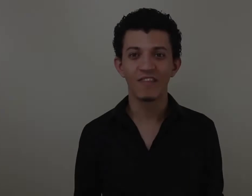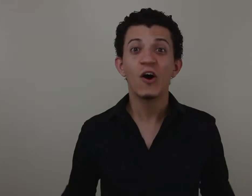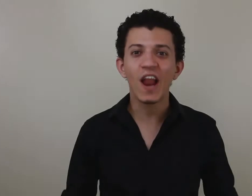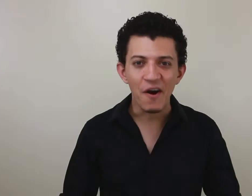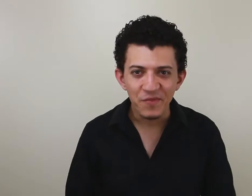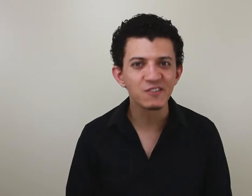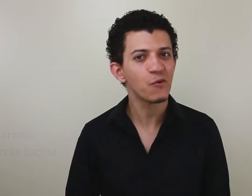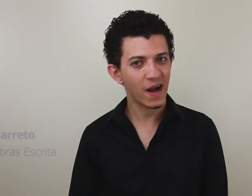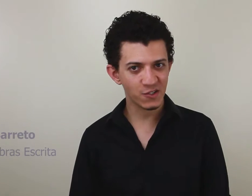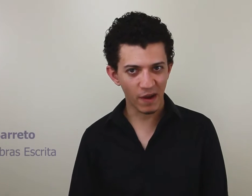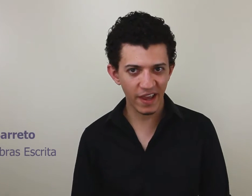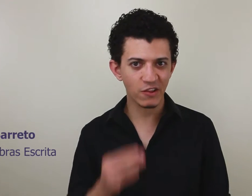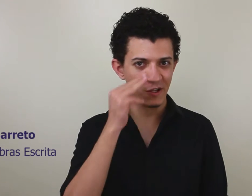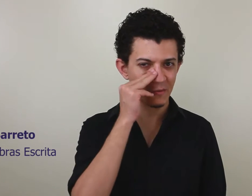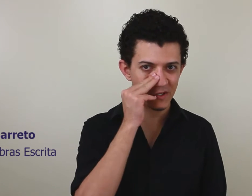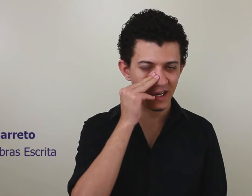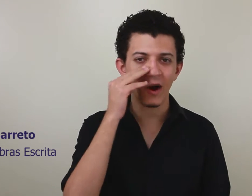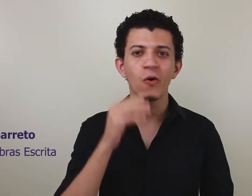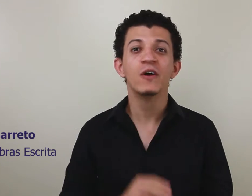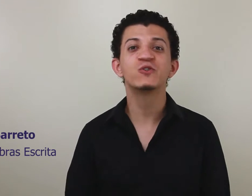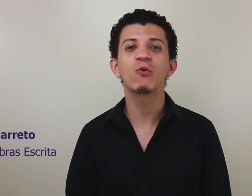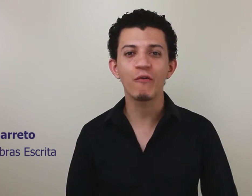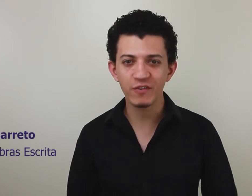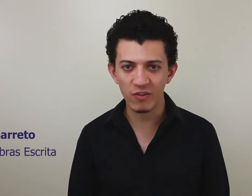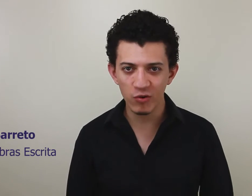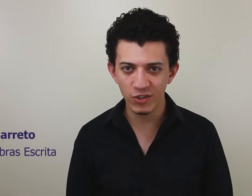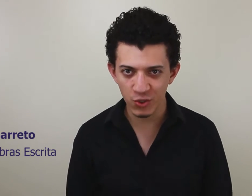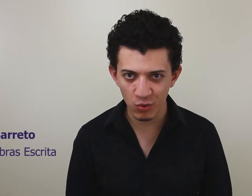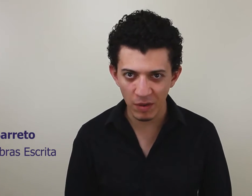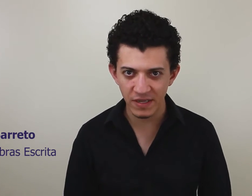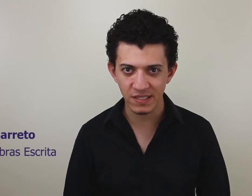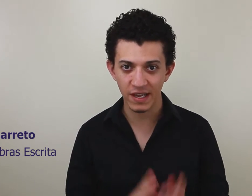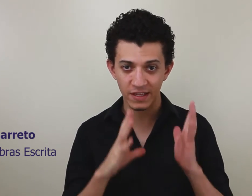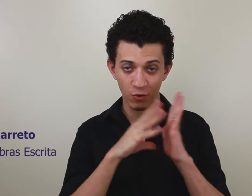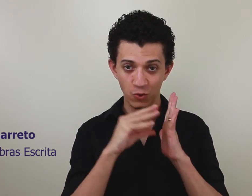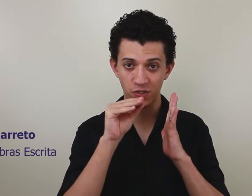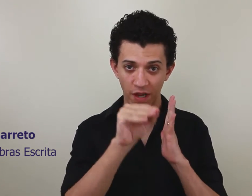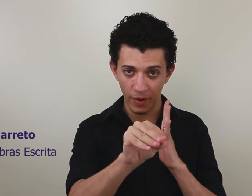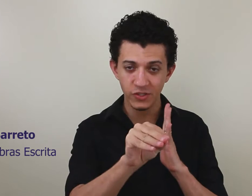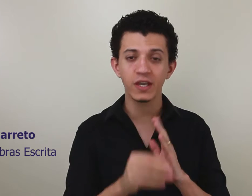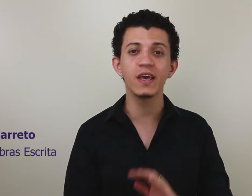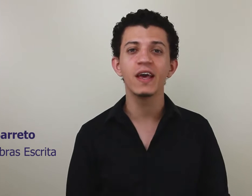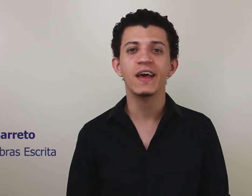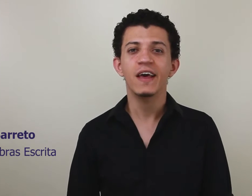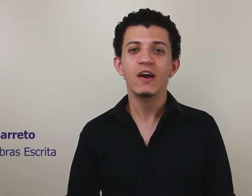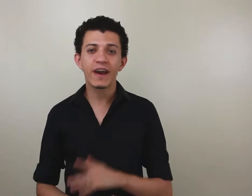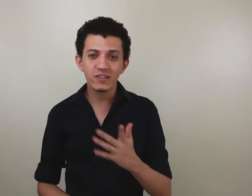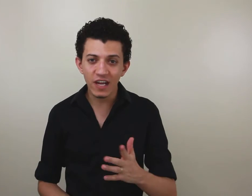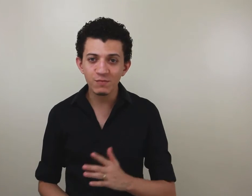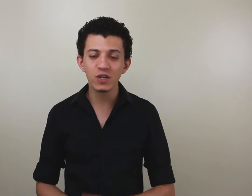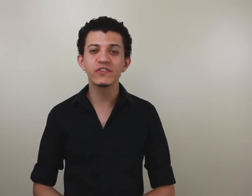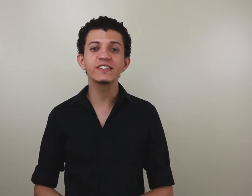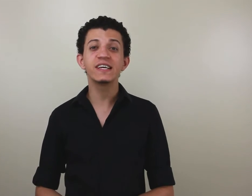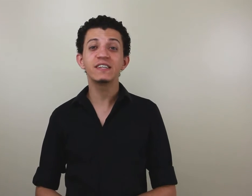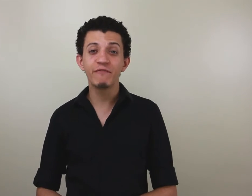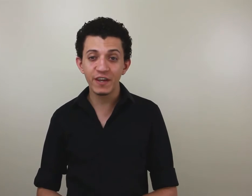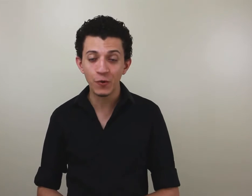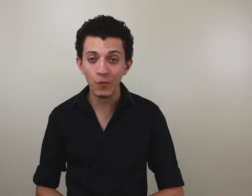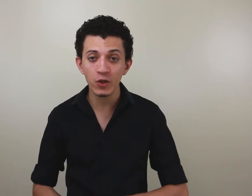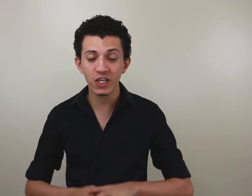Olá, eu sou o Matos Marreto, este é o meu sinal, sou cofundador do Instituto Libras Escrita, cujo sinal é este aqui. Eu quero te dar as boas-vindas a esse vídeo, onde a